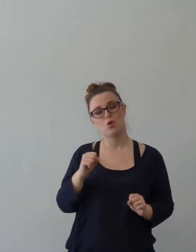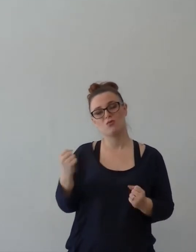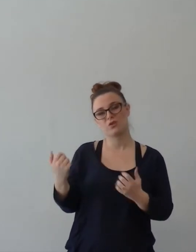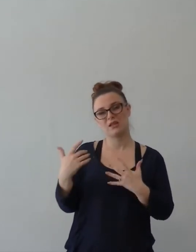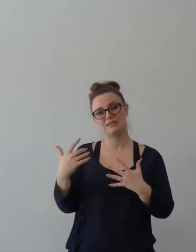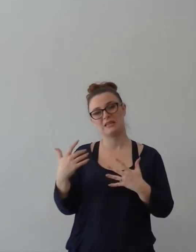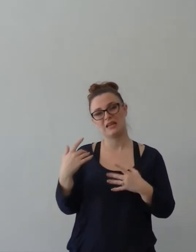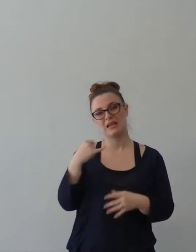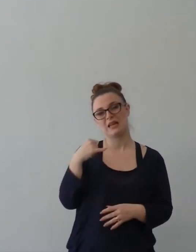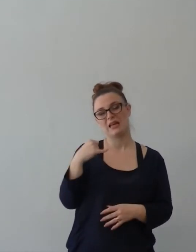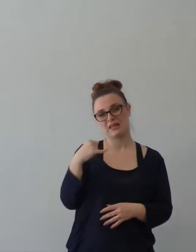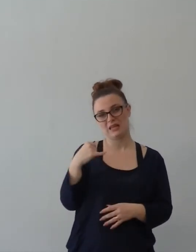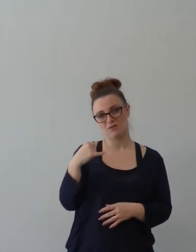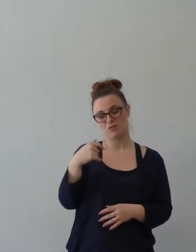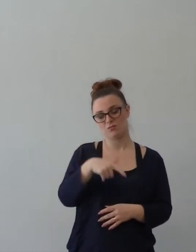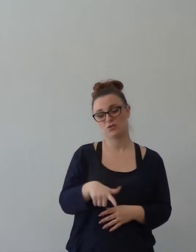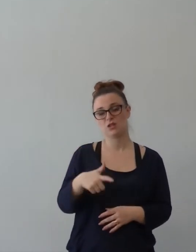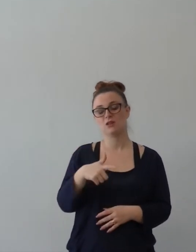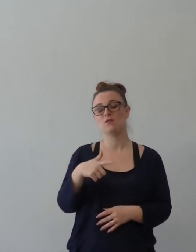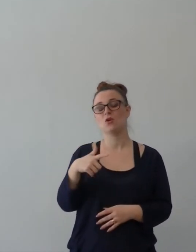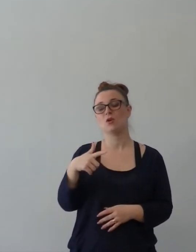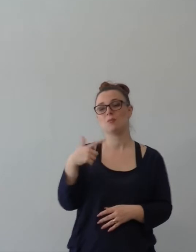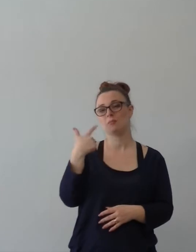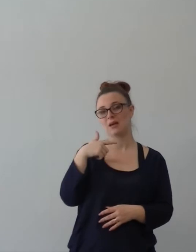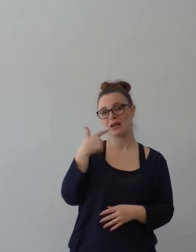questo uccide la gioia. Il peccato